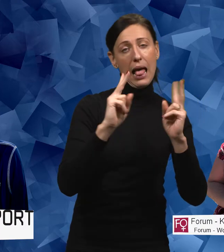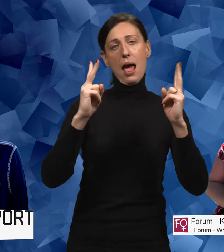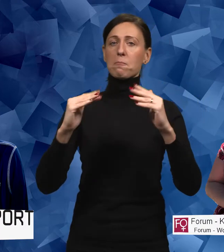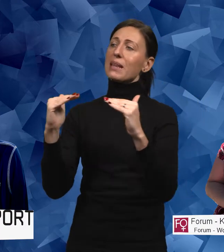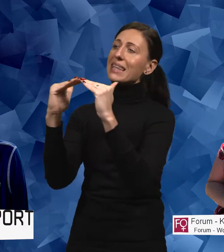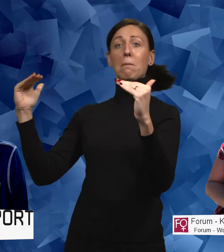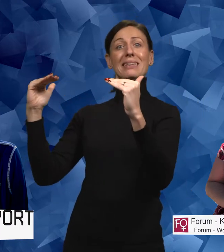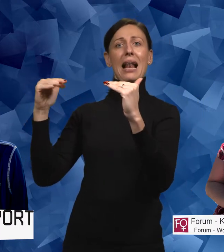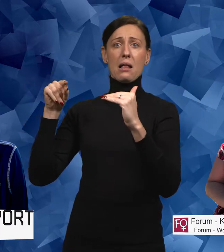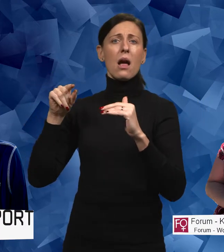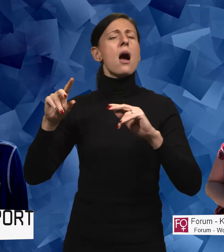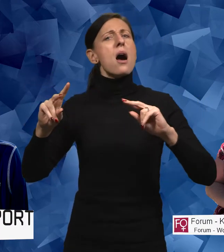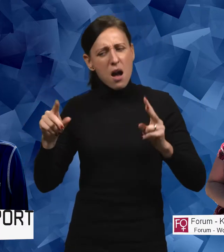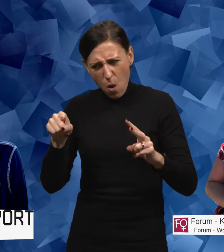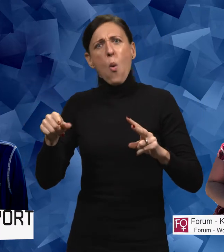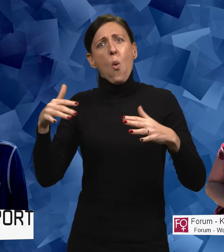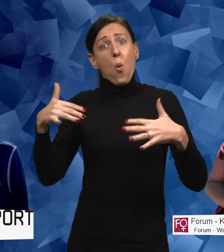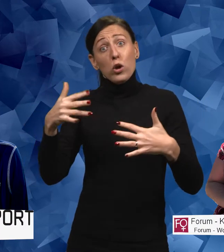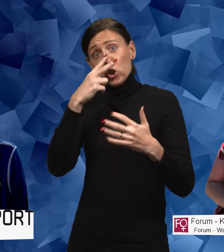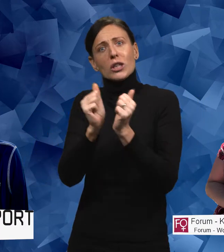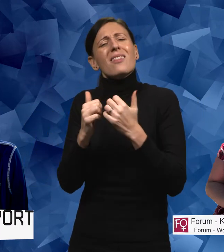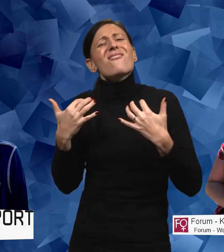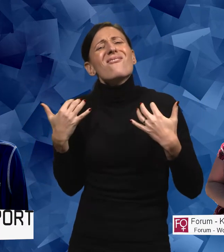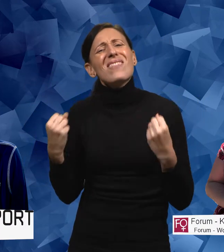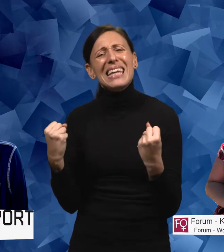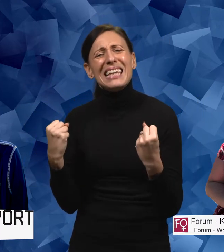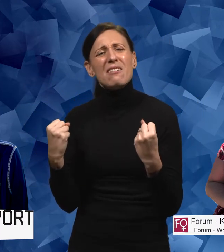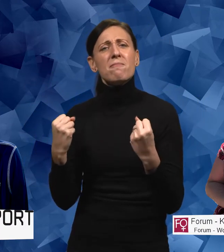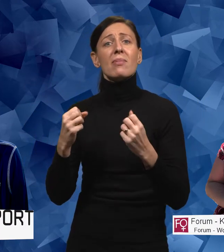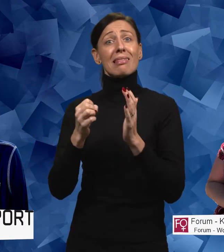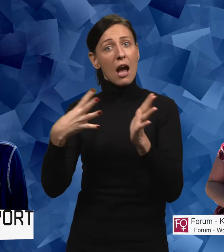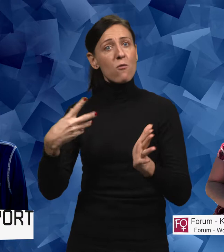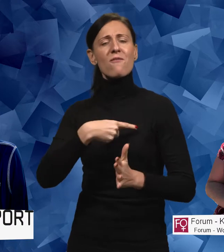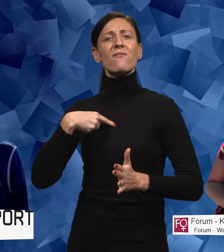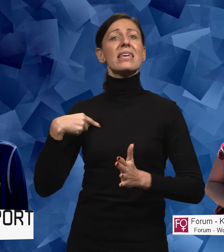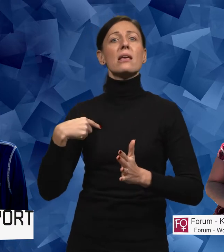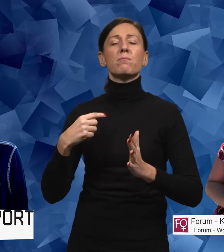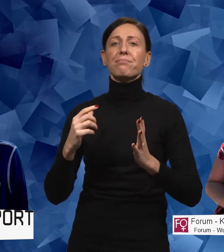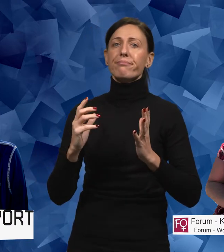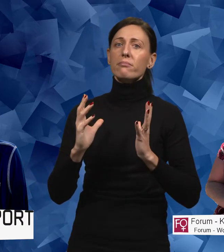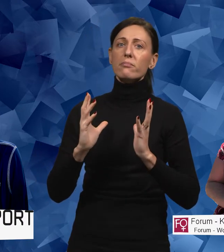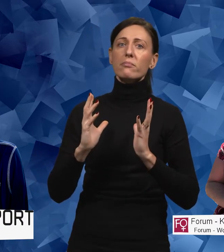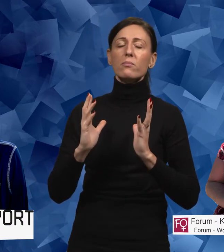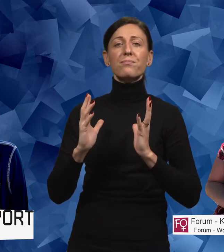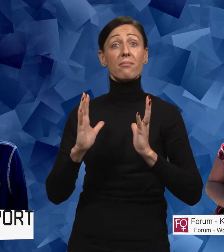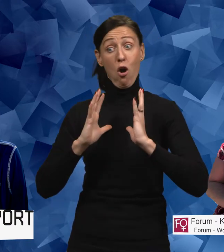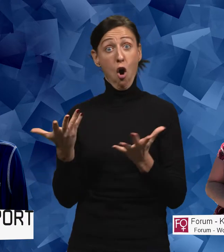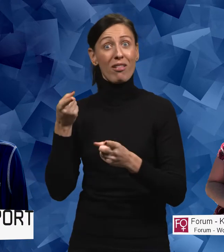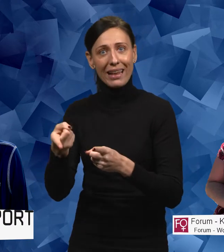och jämställdhet är jätteviktigt. Därför att om vi inte har det så riskerar vi